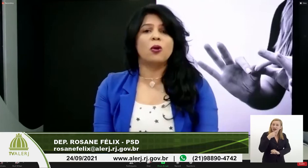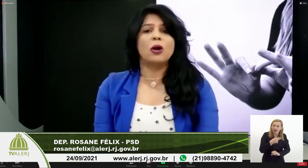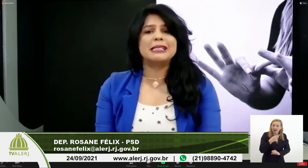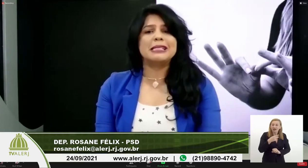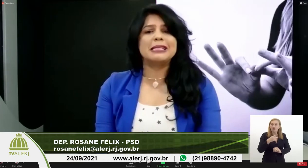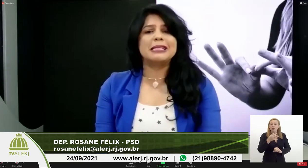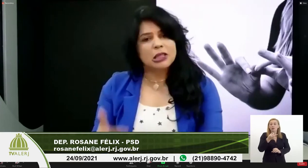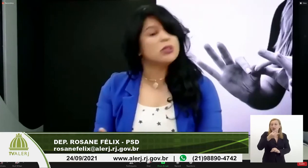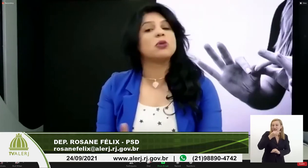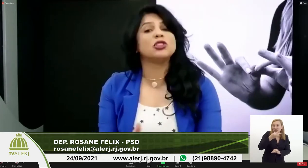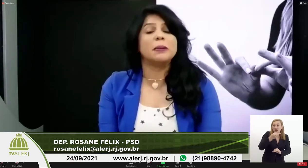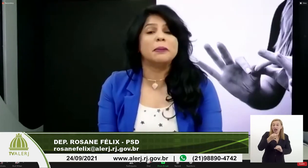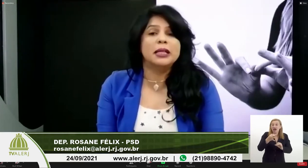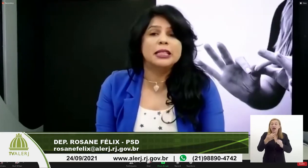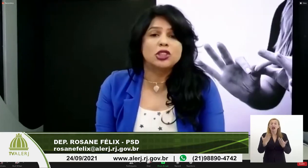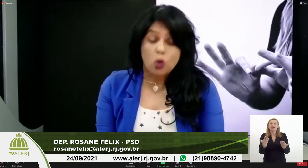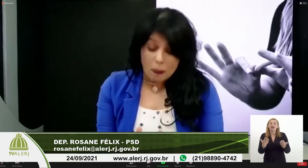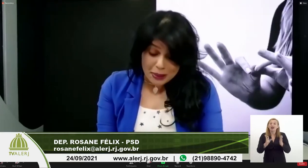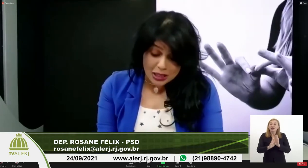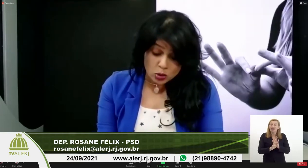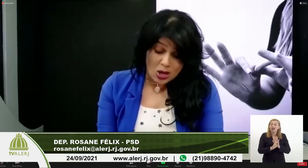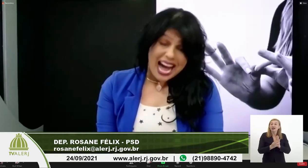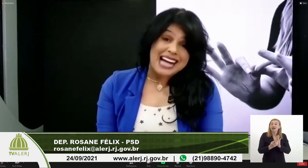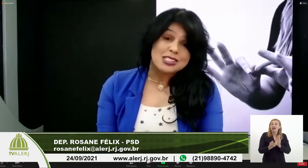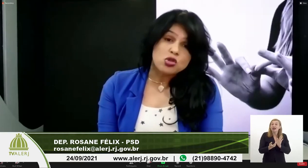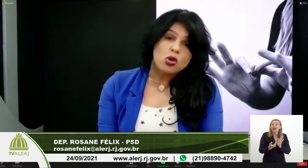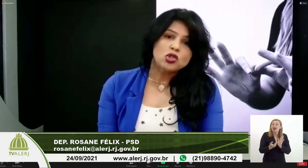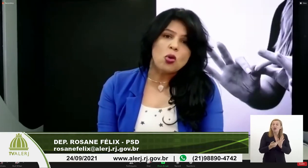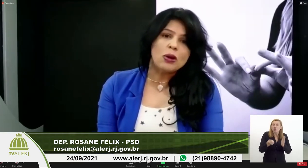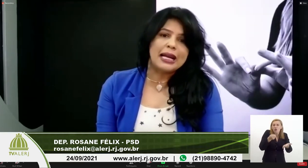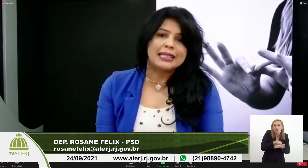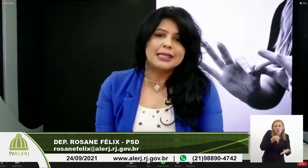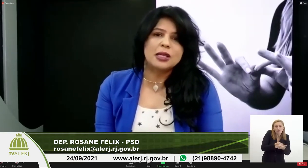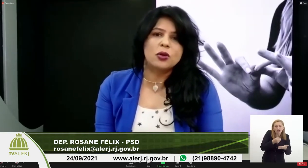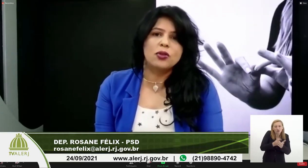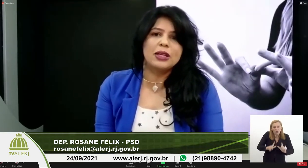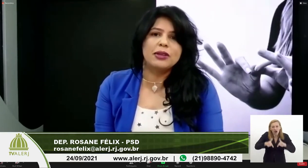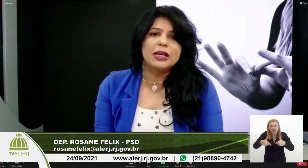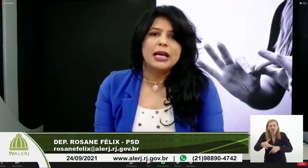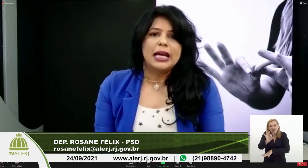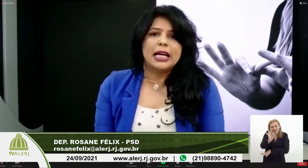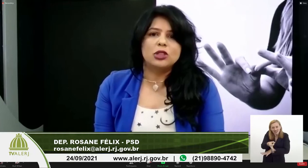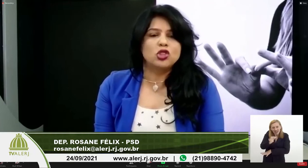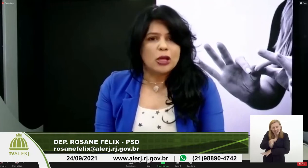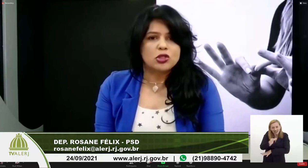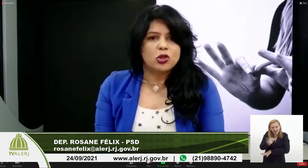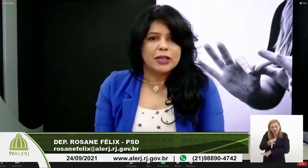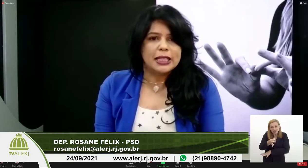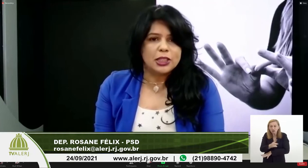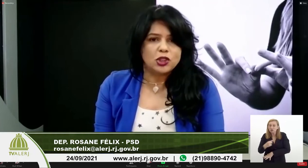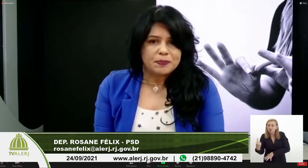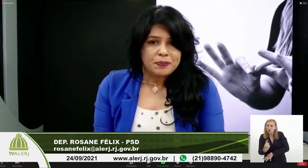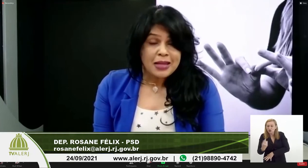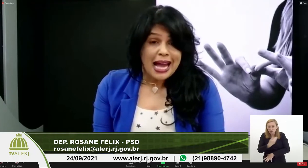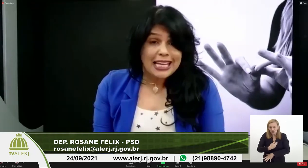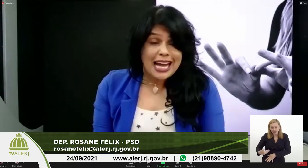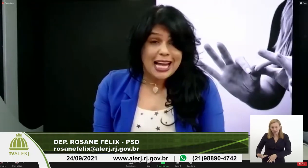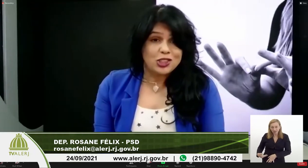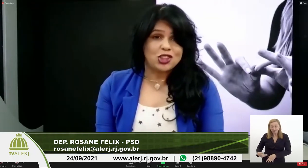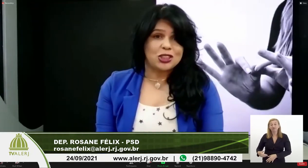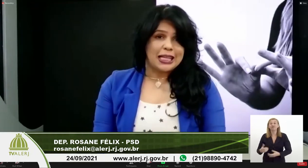suas opiniões, apresentando as suas demandas, cobrando ações concretas inclusive dos nossos governantes.